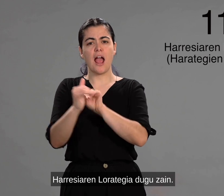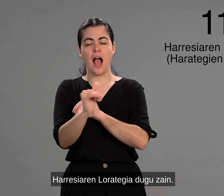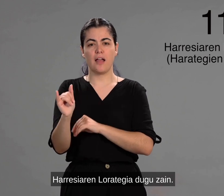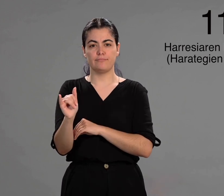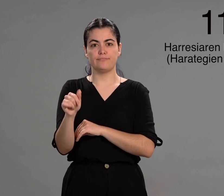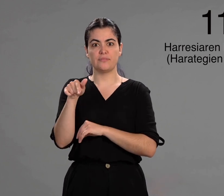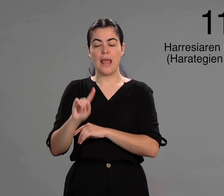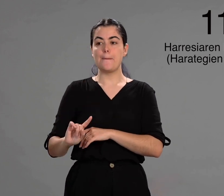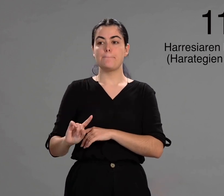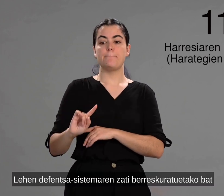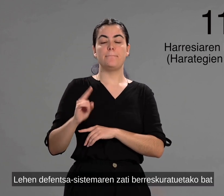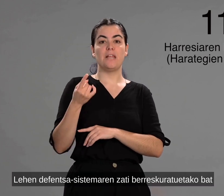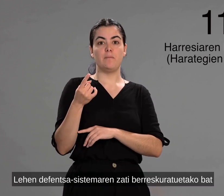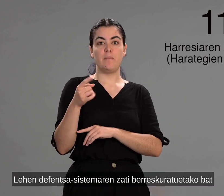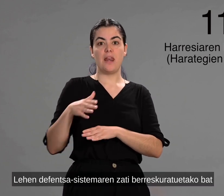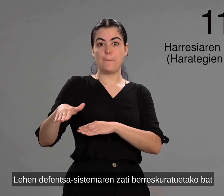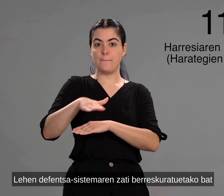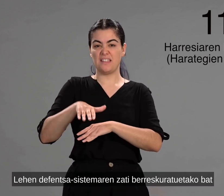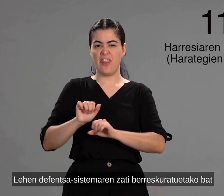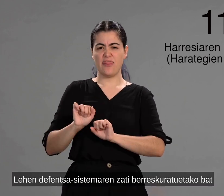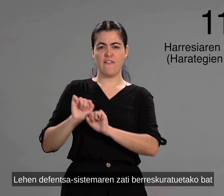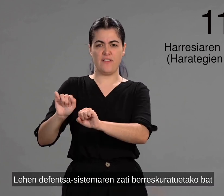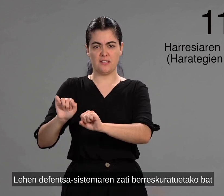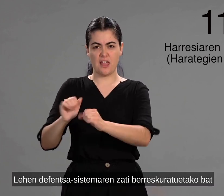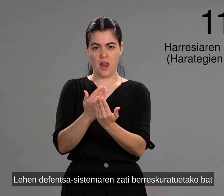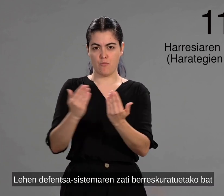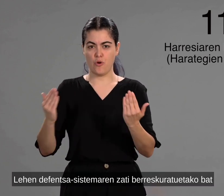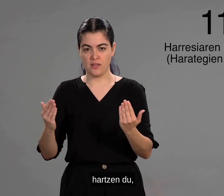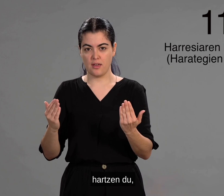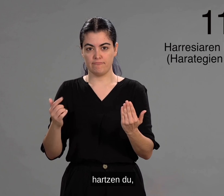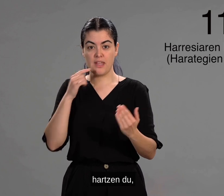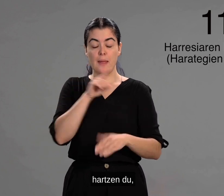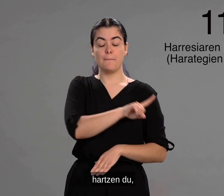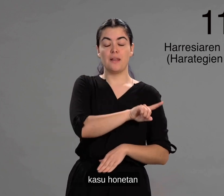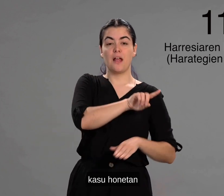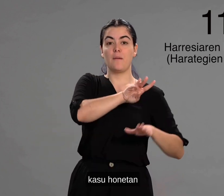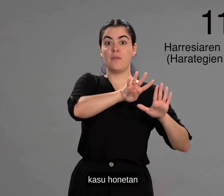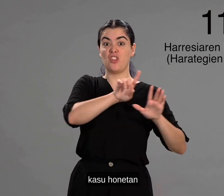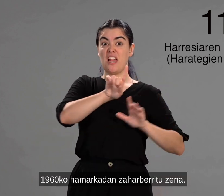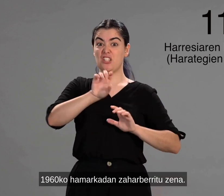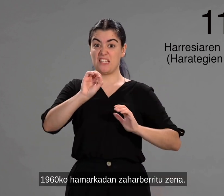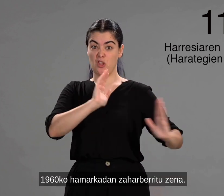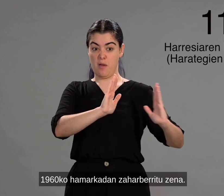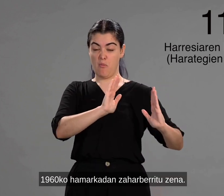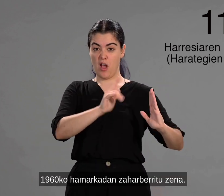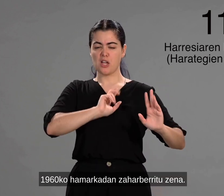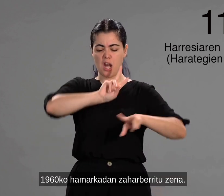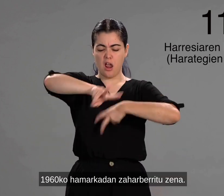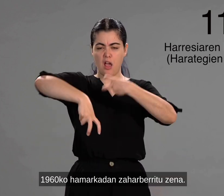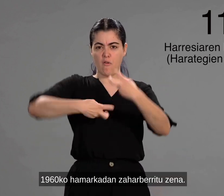zain. Lehen defentsa sistemaren zati berreskuratu etako bat hartzen du, kasu honetan, mila bederatzireuntairuro geikoa